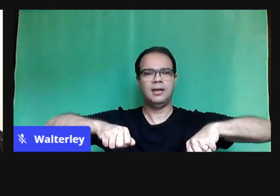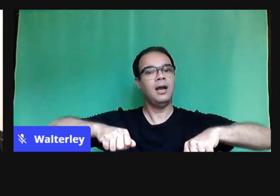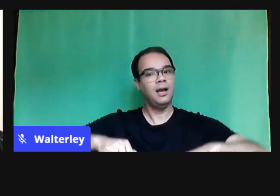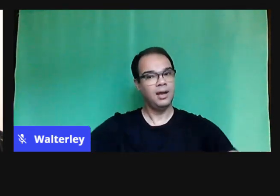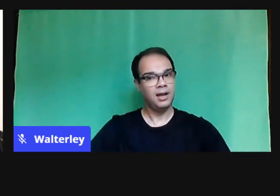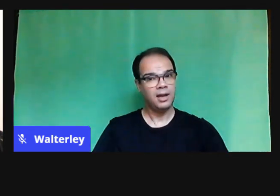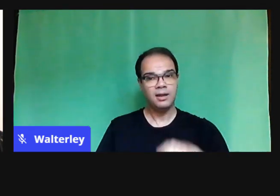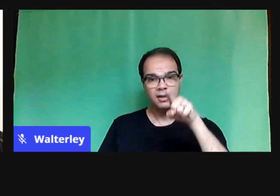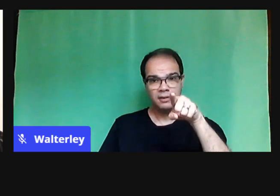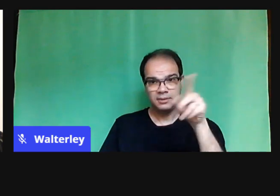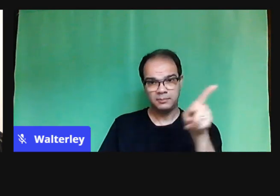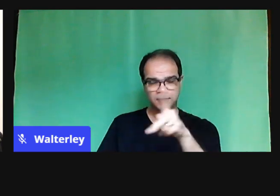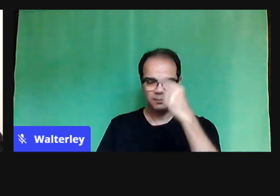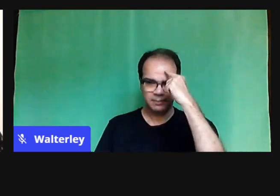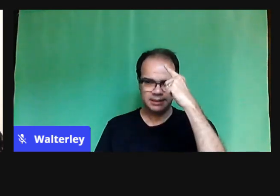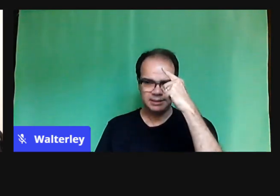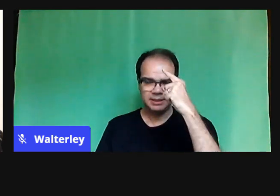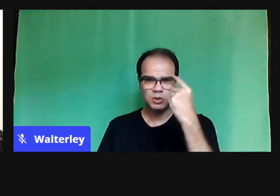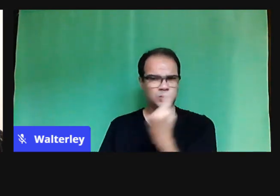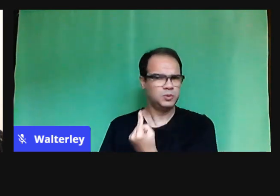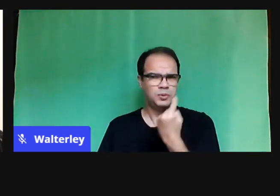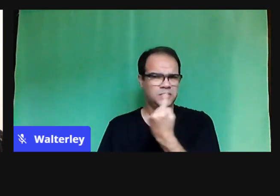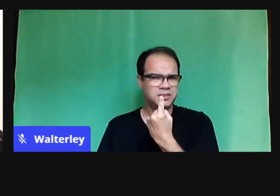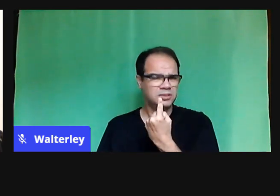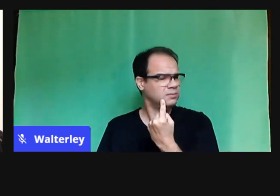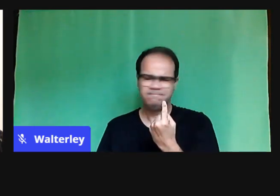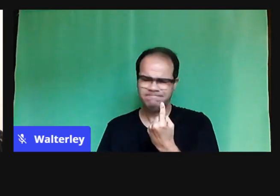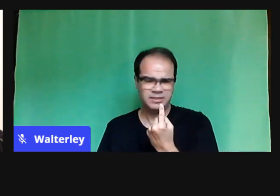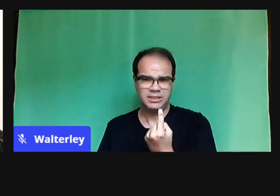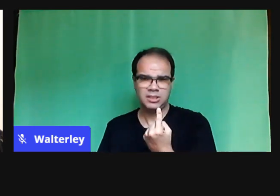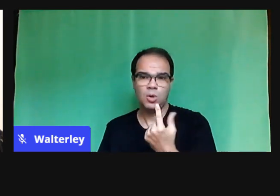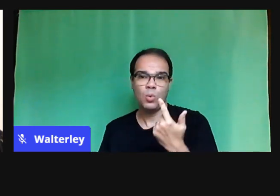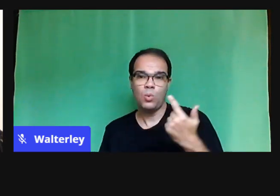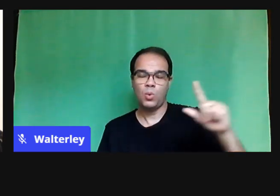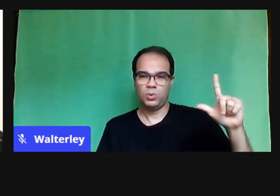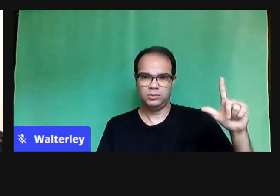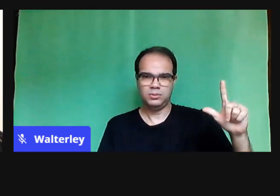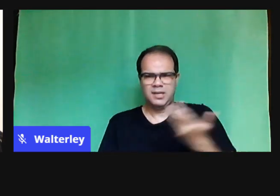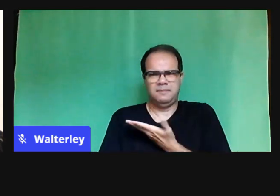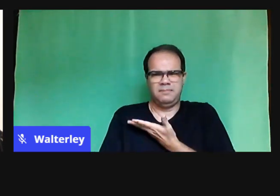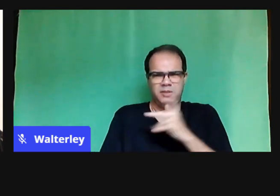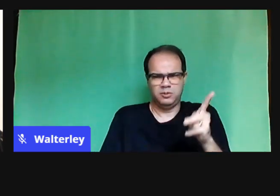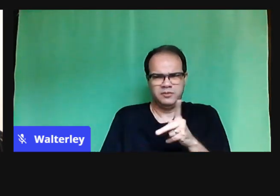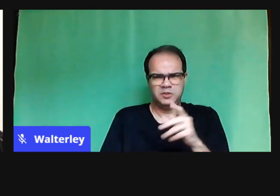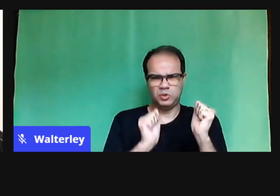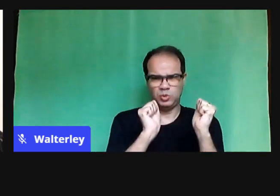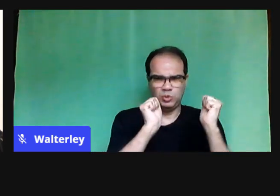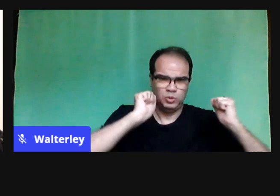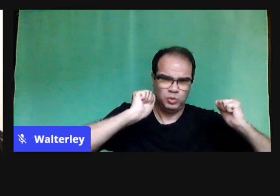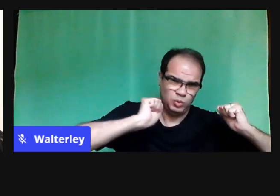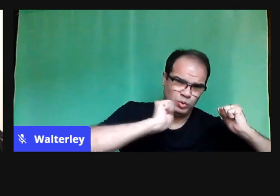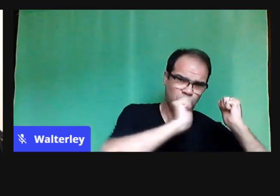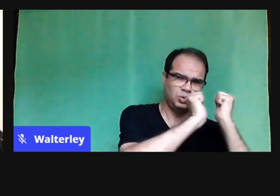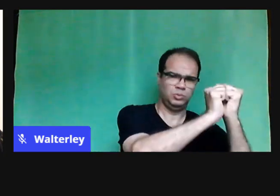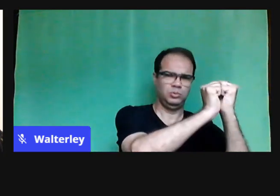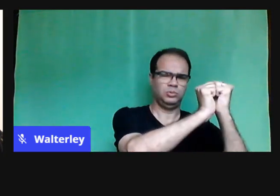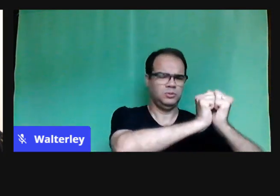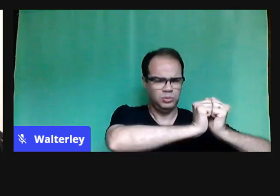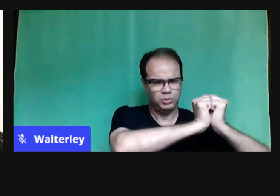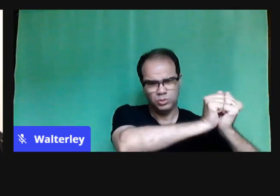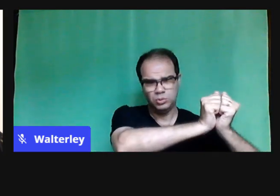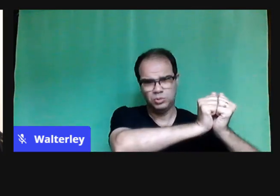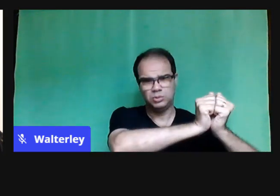modo, né? Paulo Freire nos coloca, então, esse verbo esperançar, e nesse momento eu